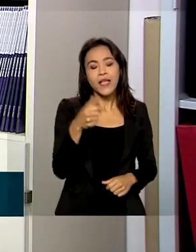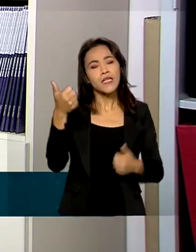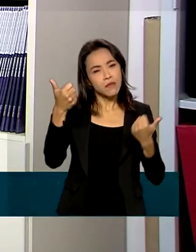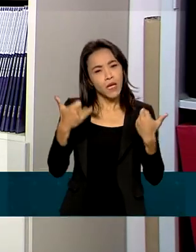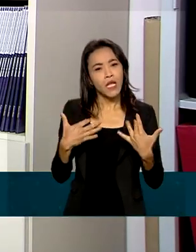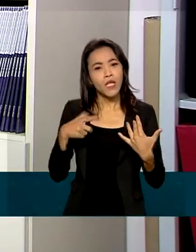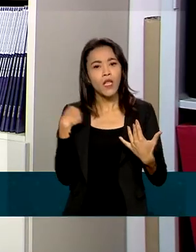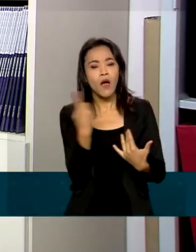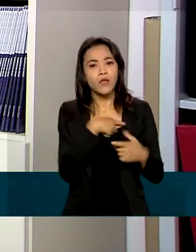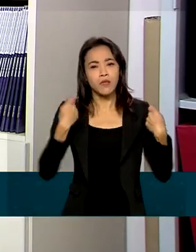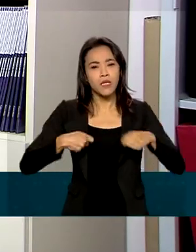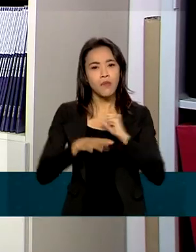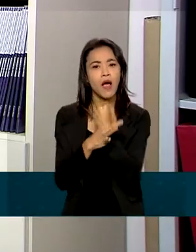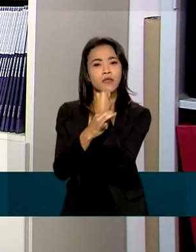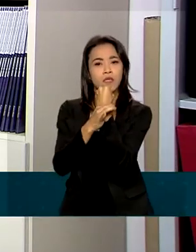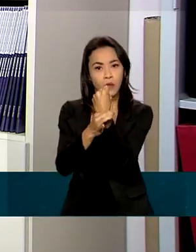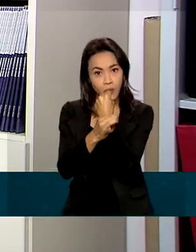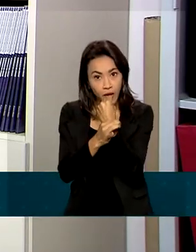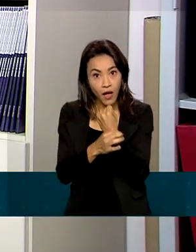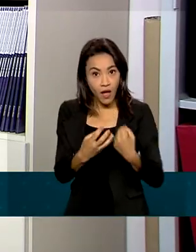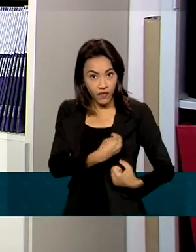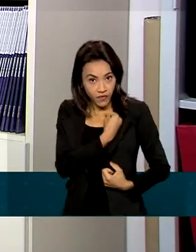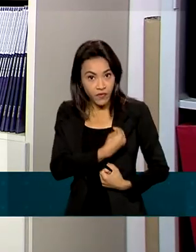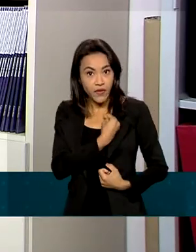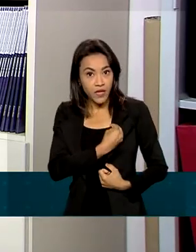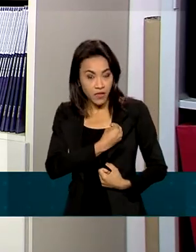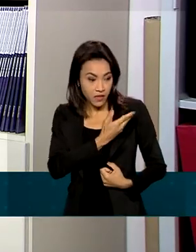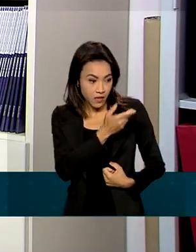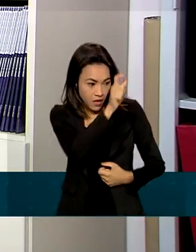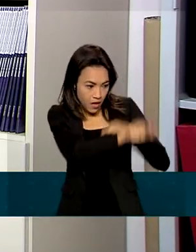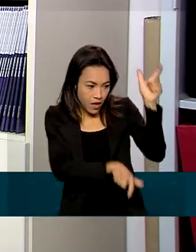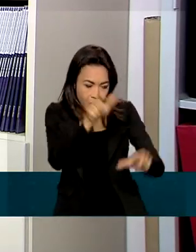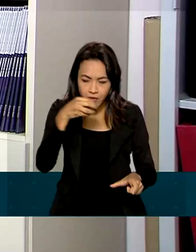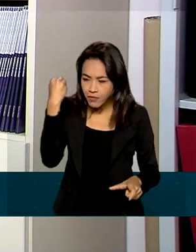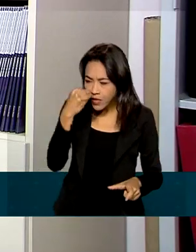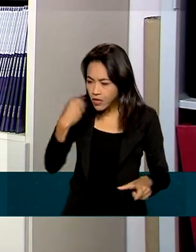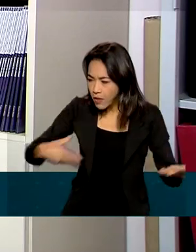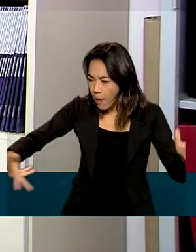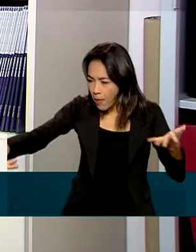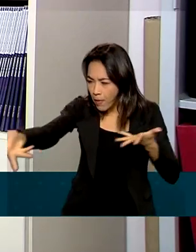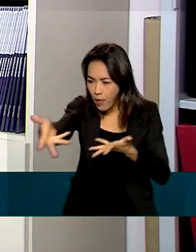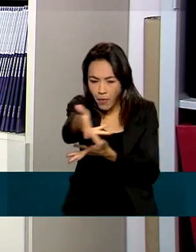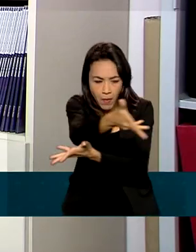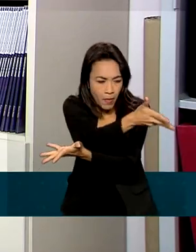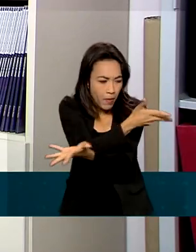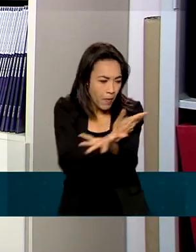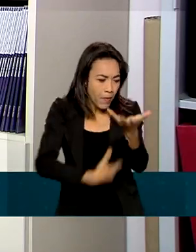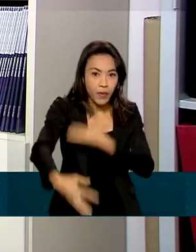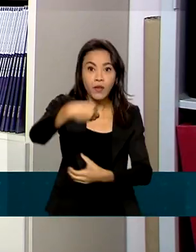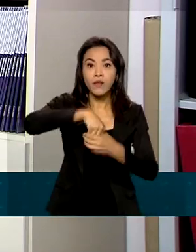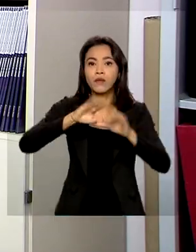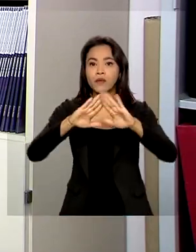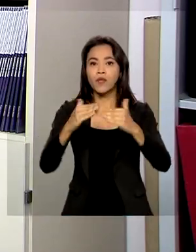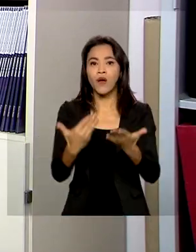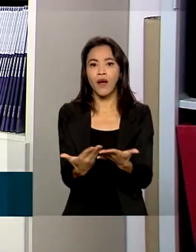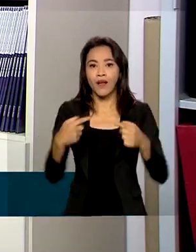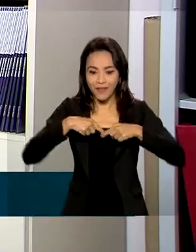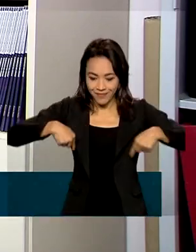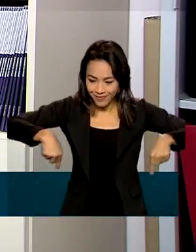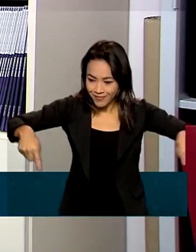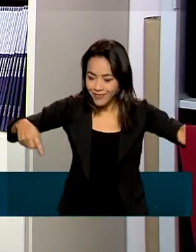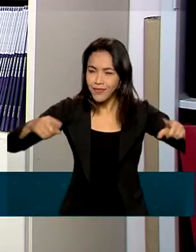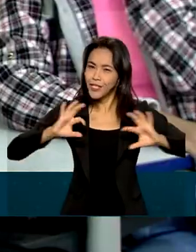então, que a vivência desses alunos, a experiência desses alunos dentro da unidade escolar seja